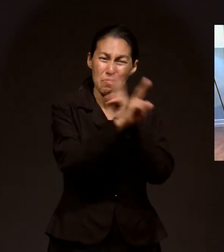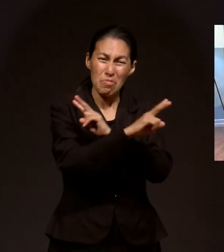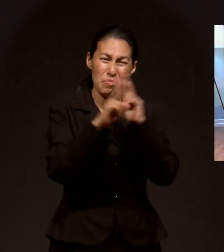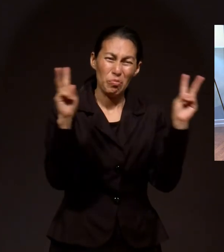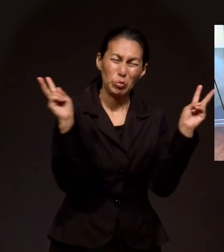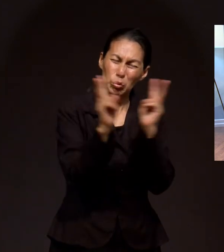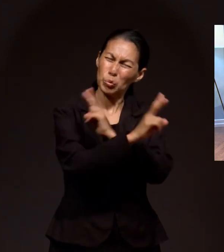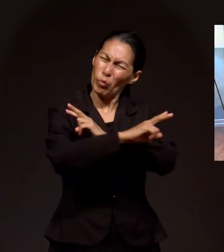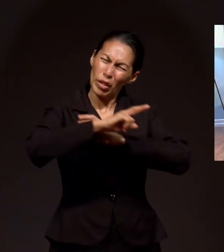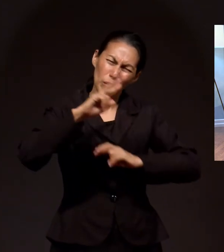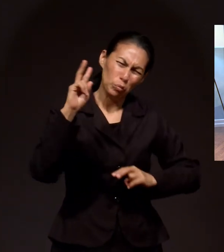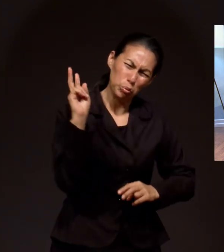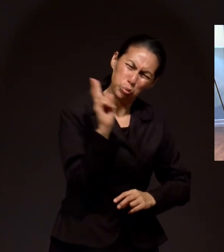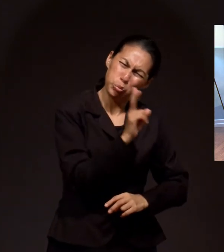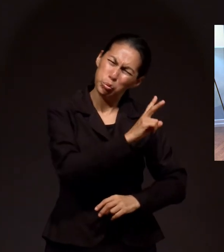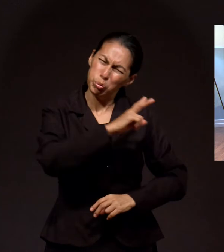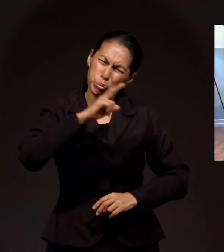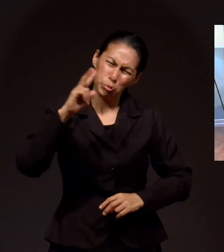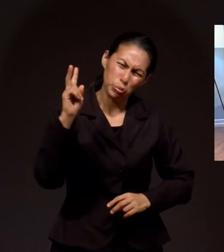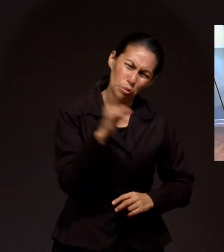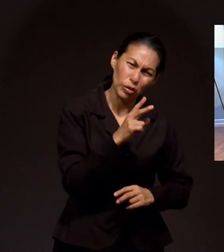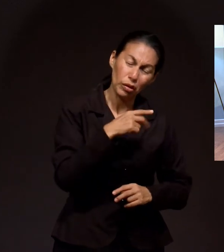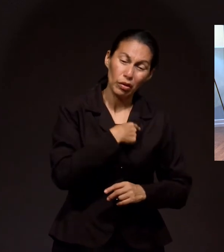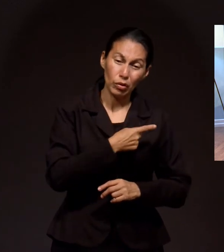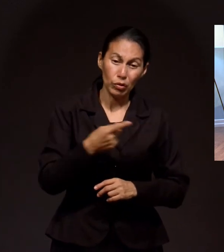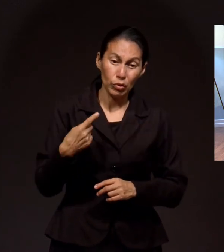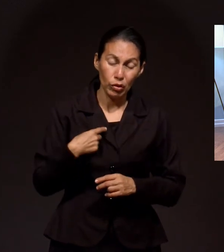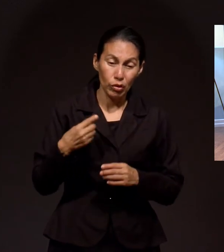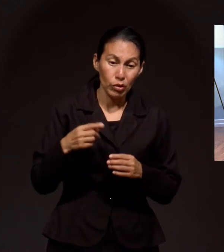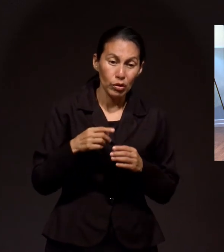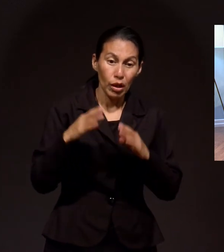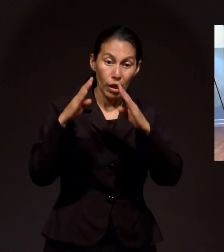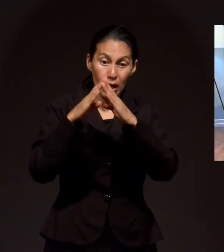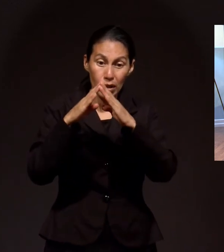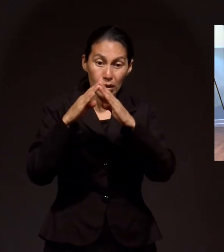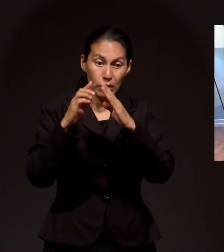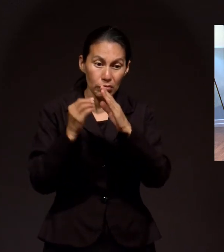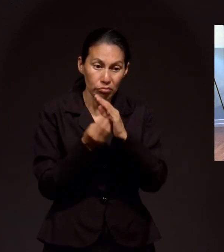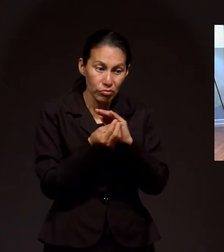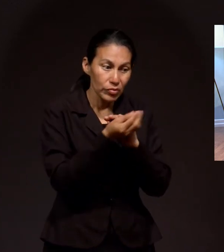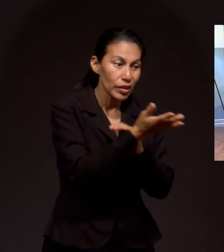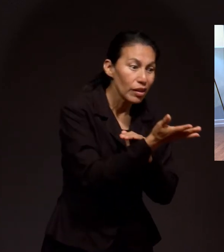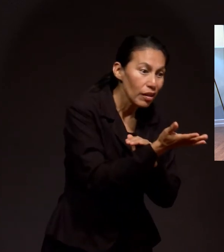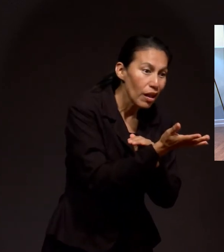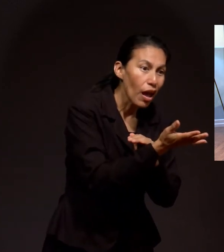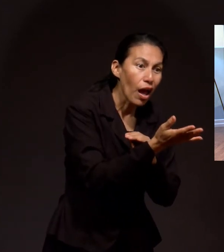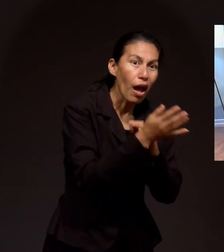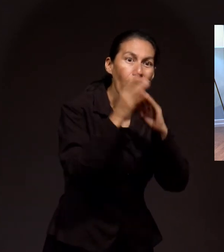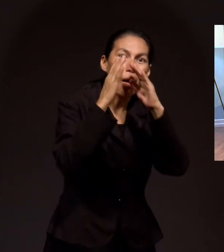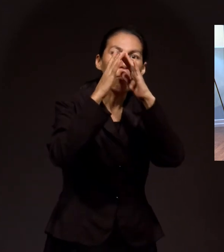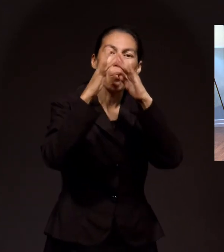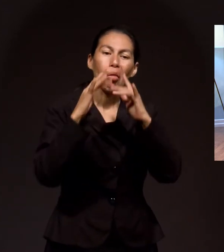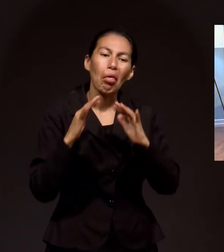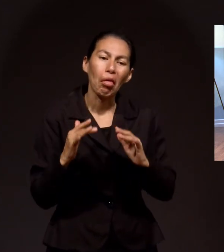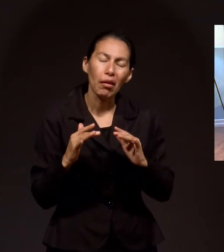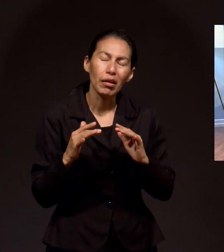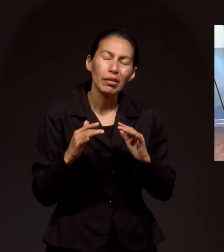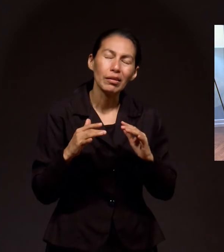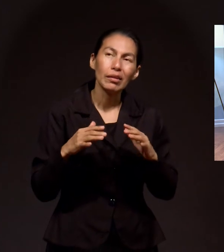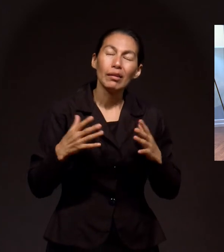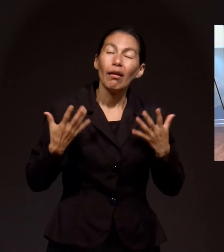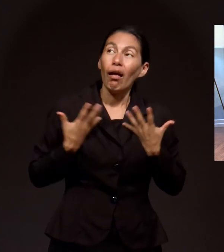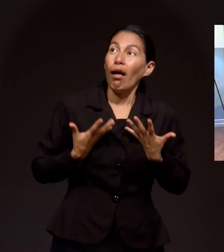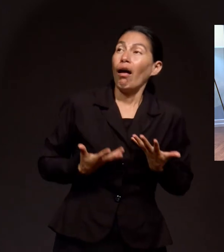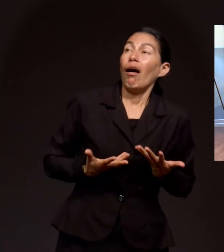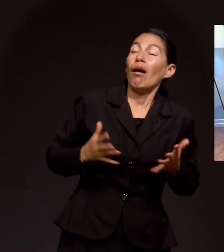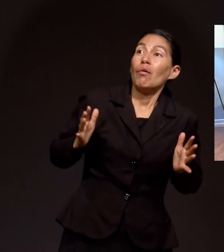por hora. Y cuando salimos de la casa el techo se cae. Eso fue algo impresionante. Y luego fuimos a buscar otro lugar y cuando